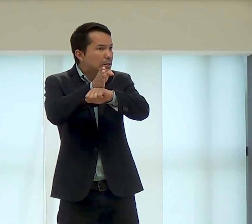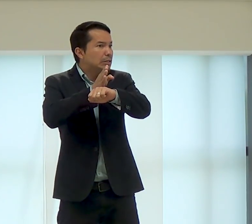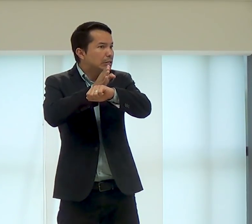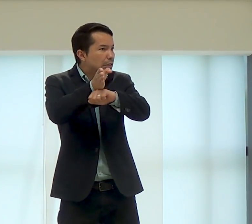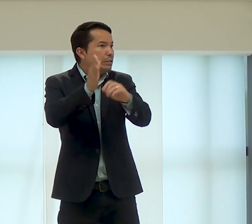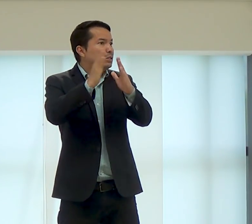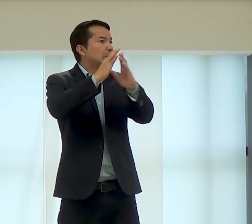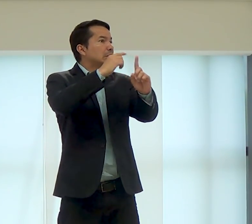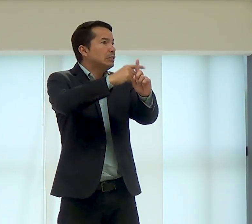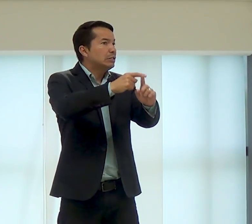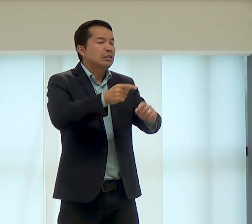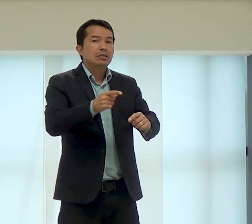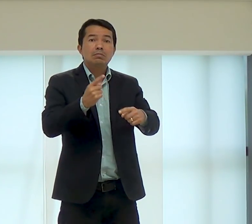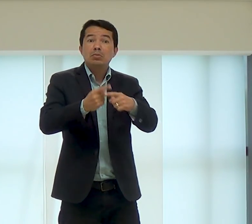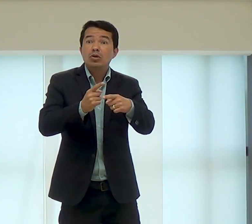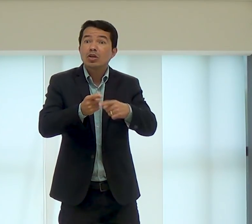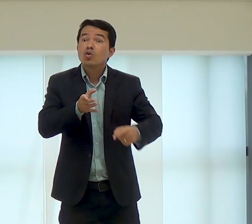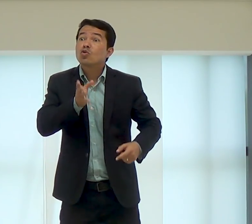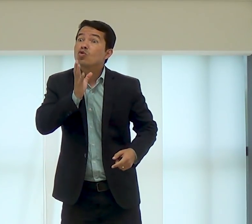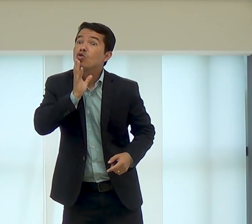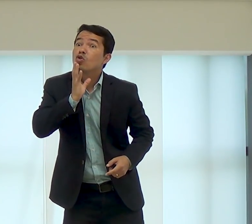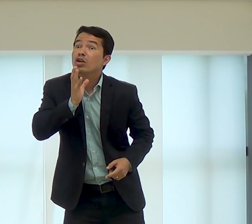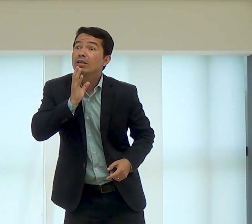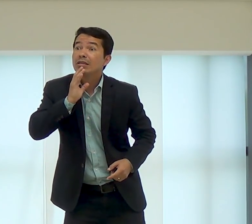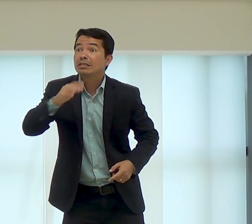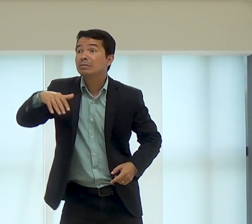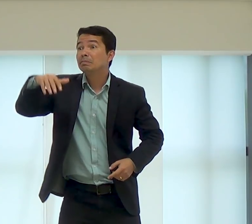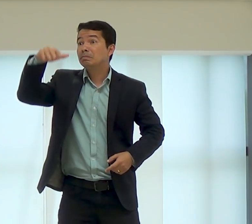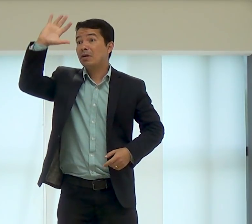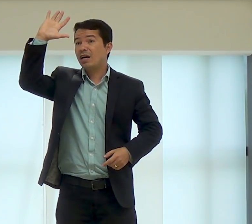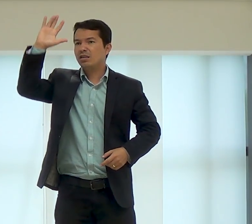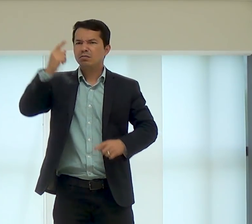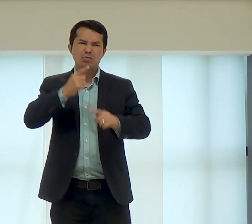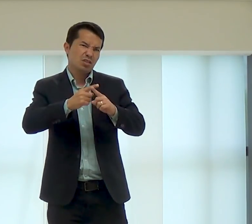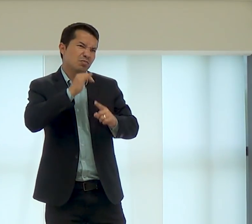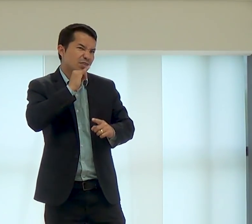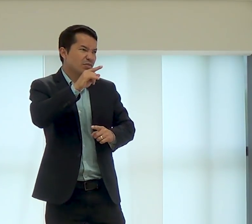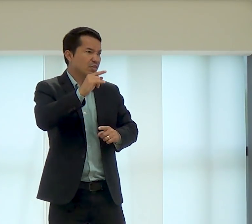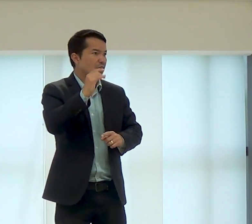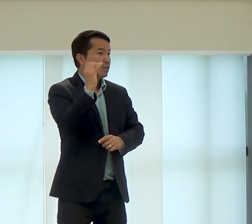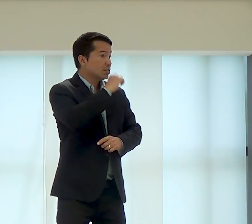viver em comunhão com os irmãos da igreja, você também se enfraquece,